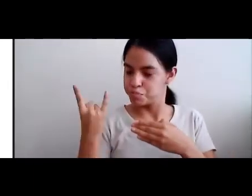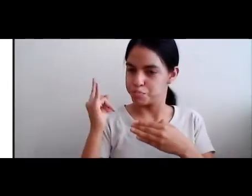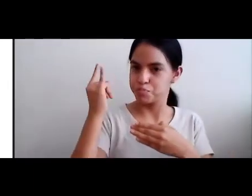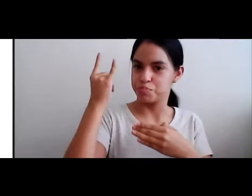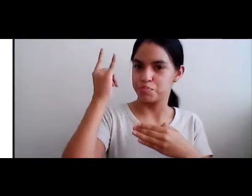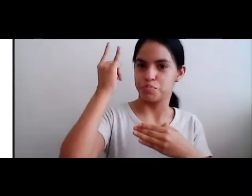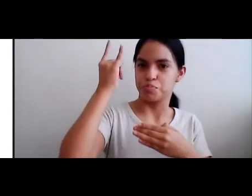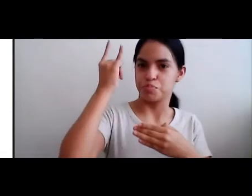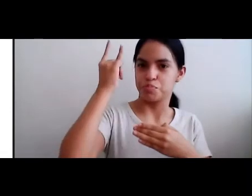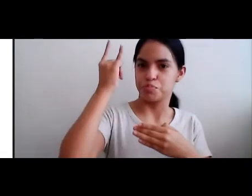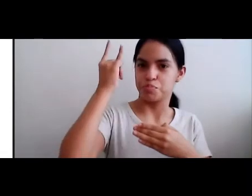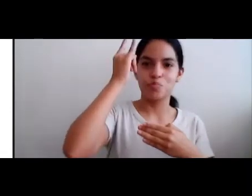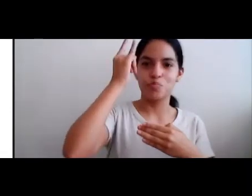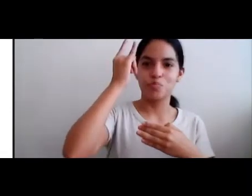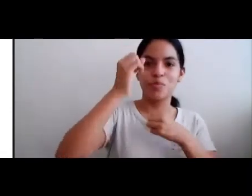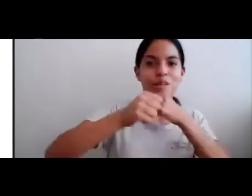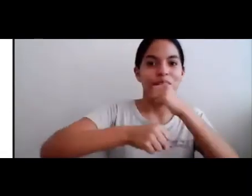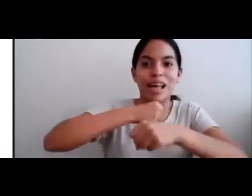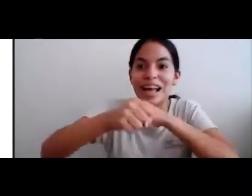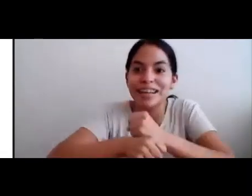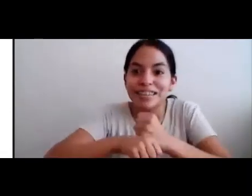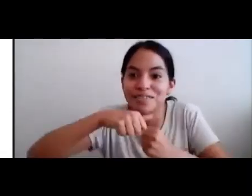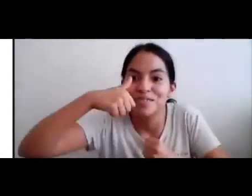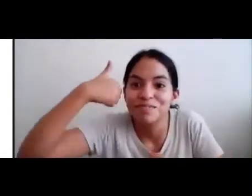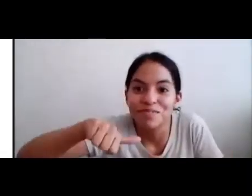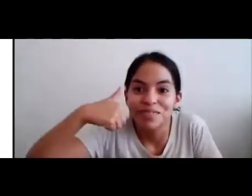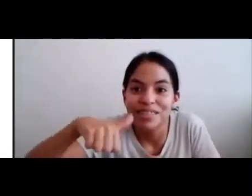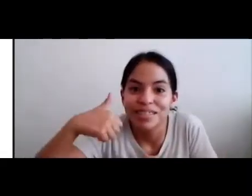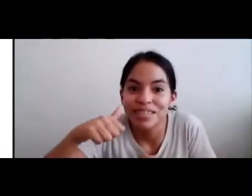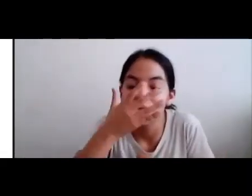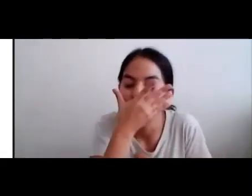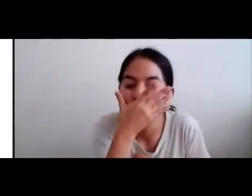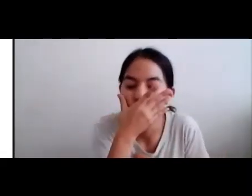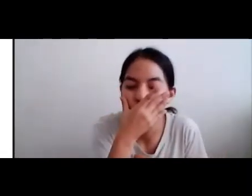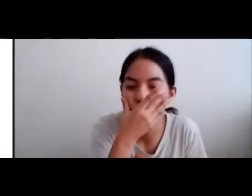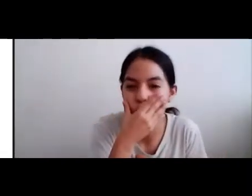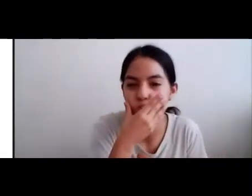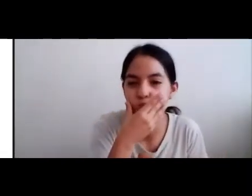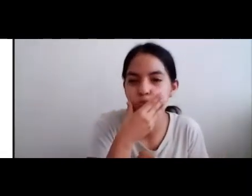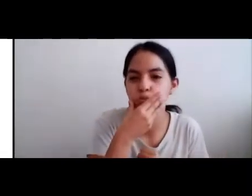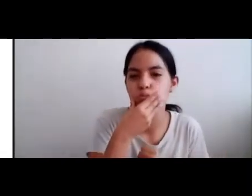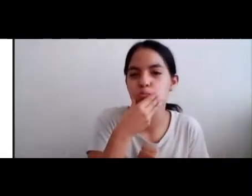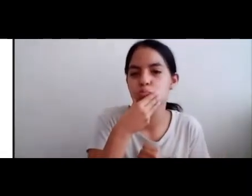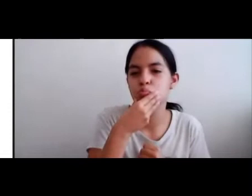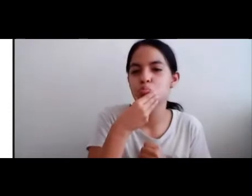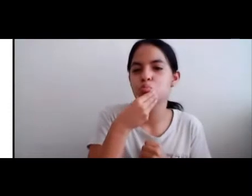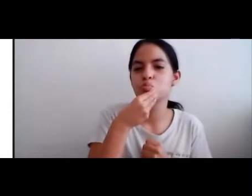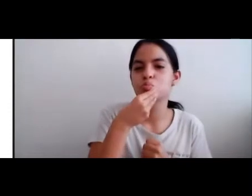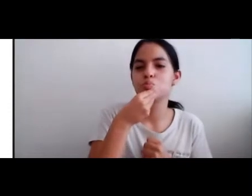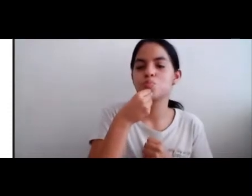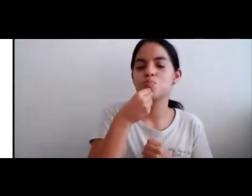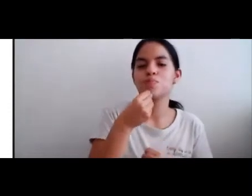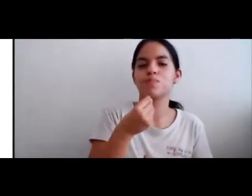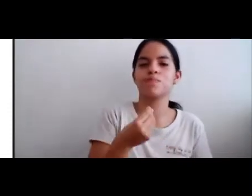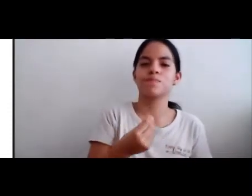Transcurrieron los años Y ya cumplió Dieciséis años Es una hermosa jovencita